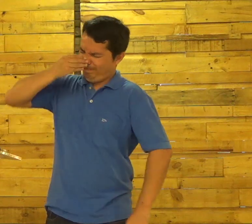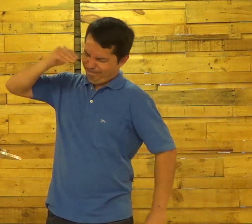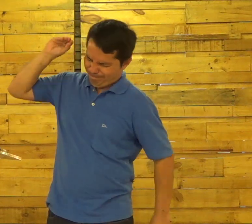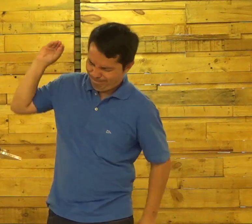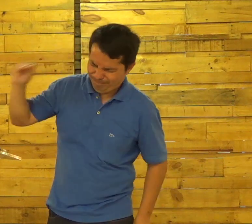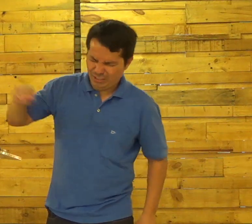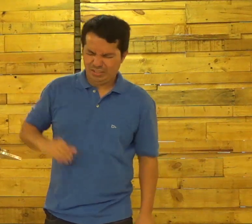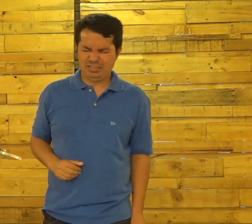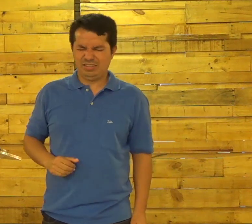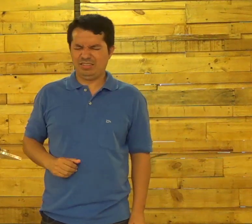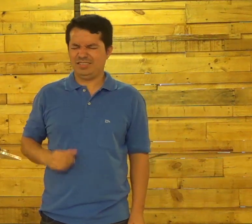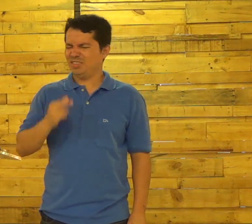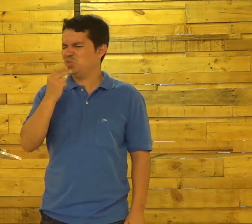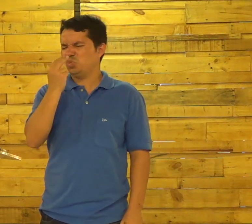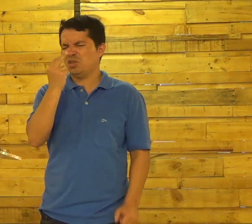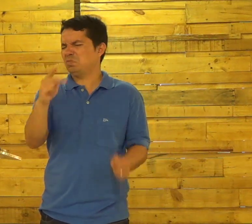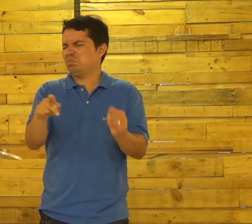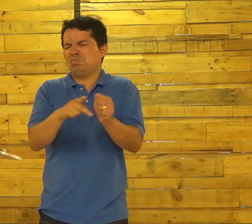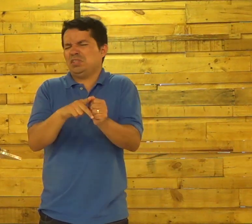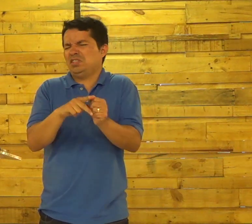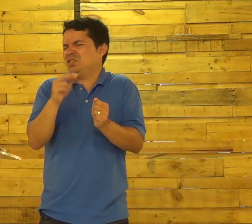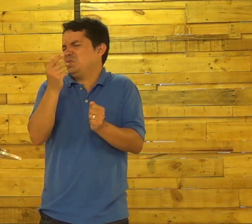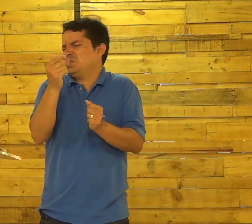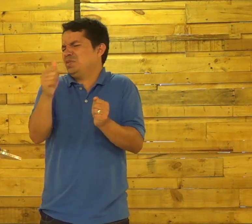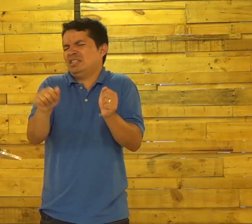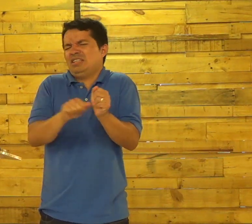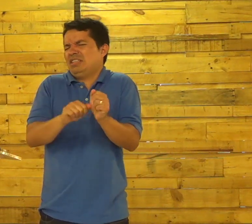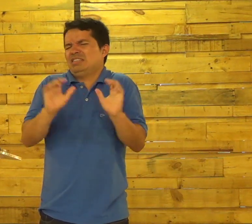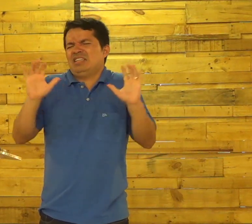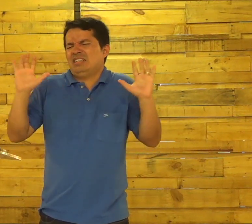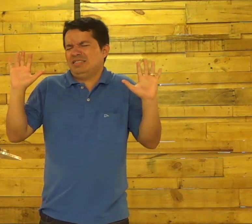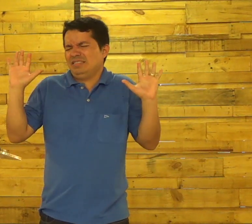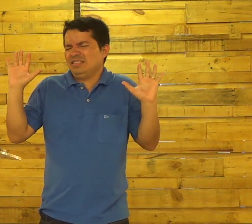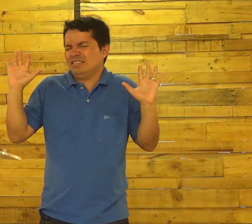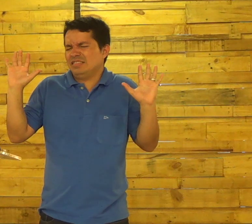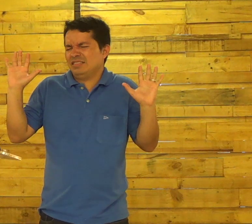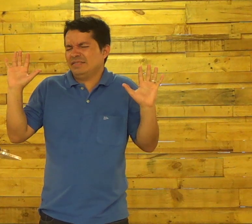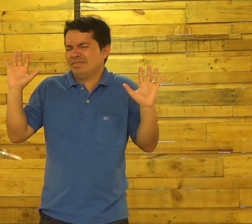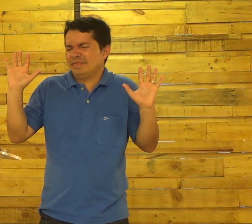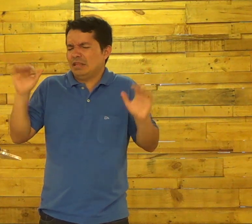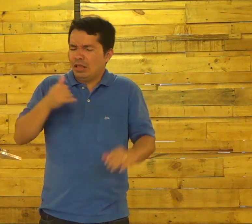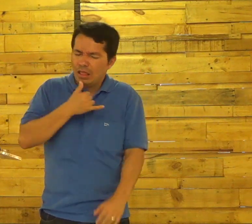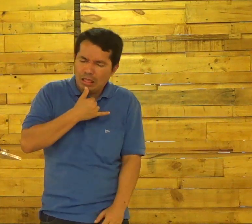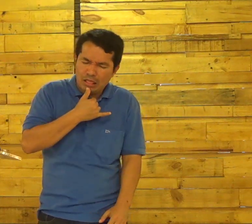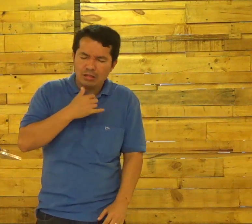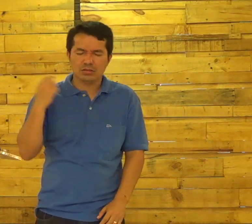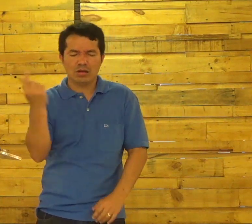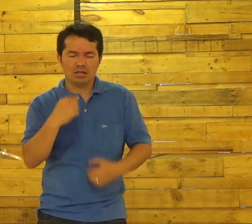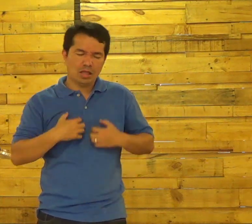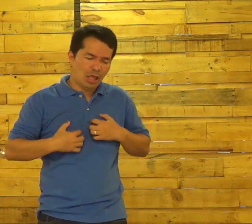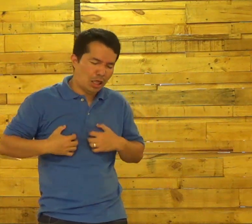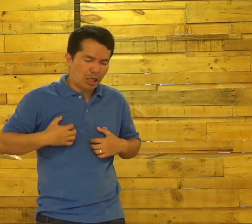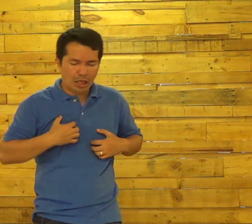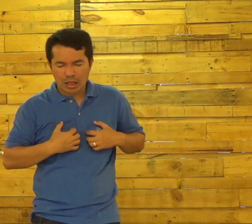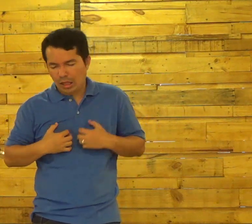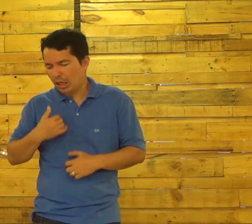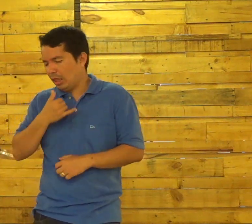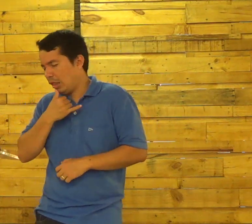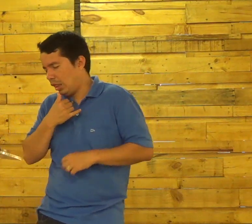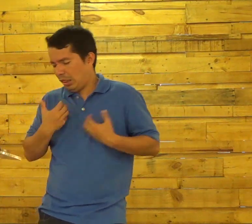Talvez Um professor Que nos Desprezou Igual Pedro Igual André E nós